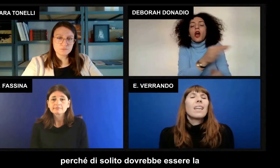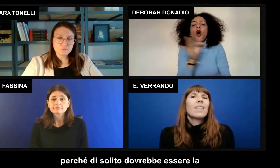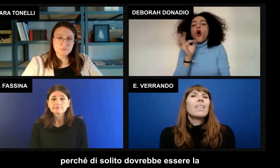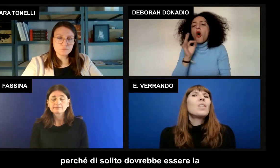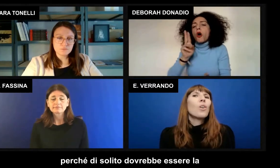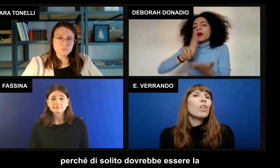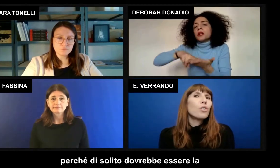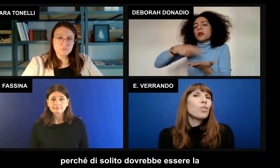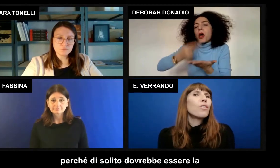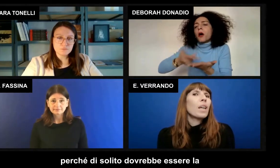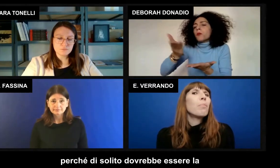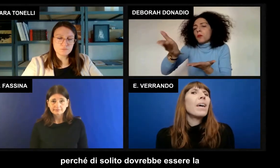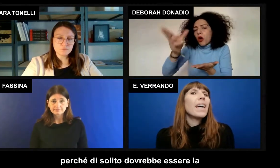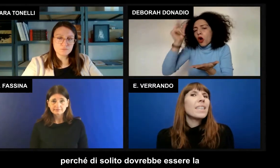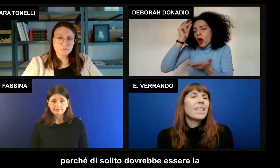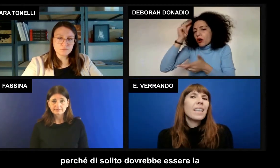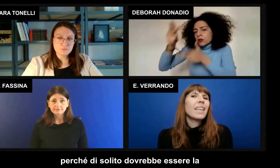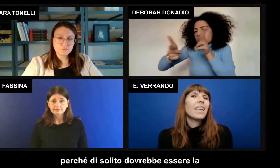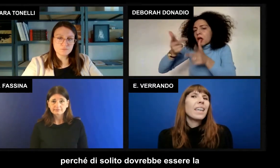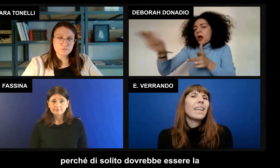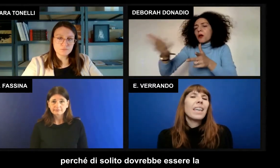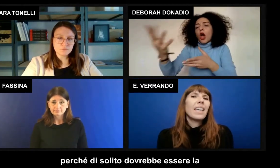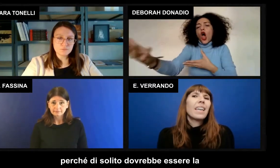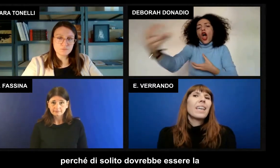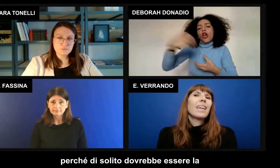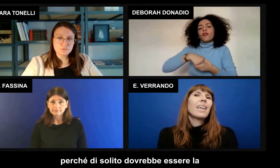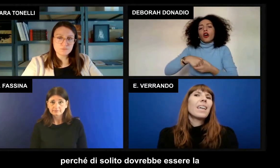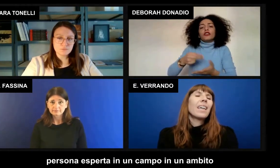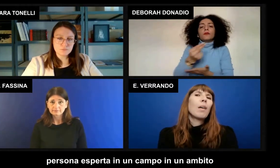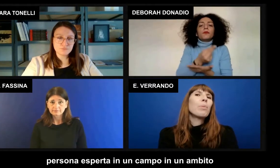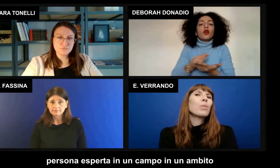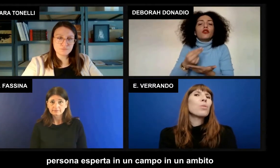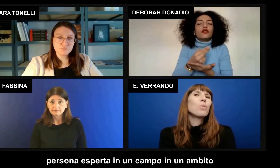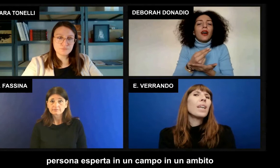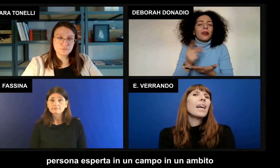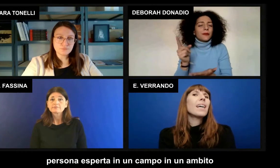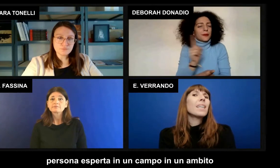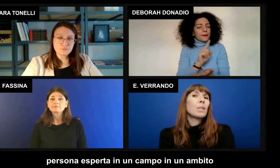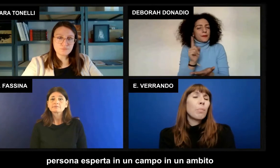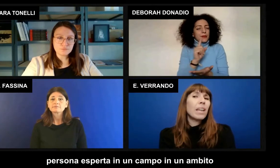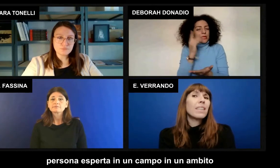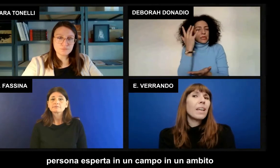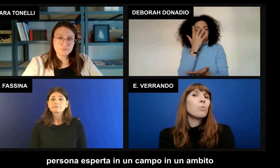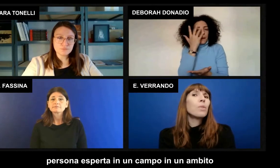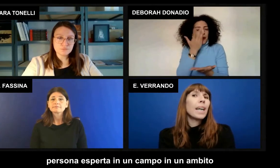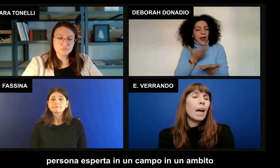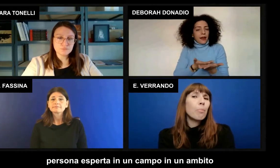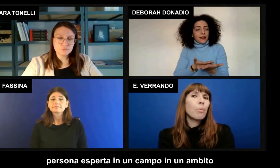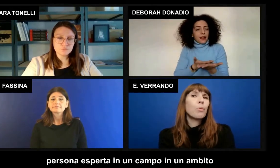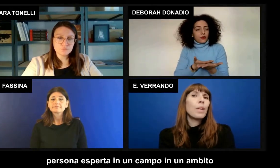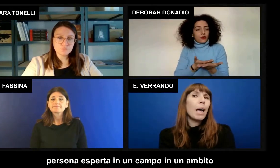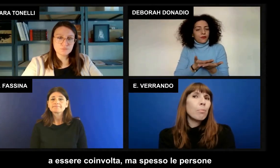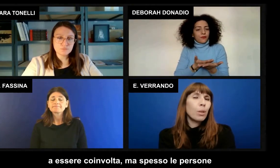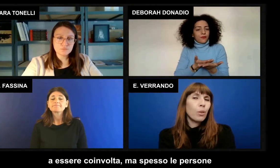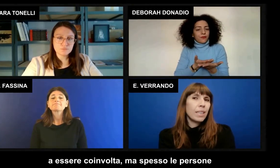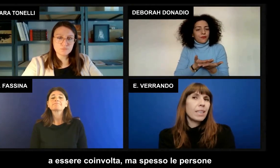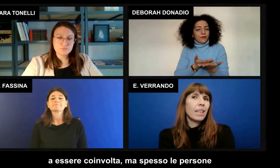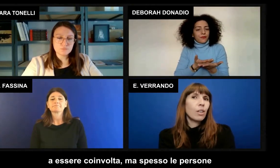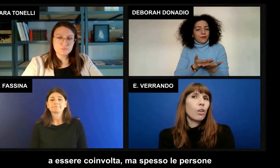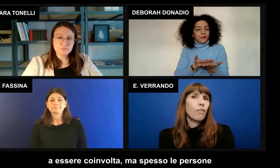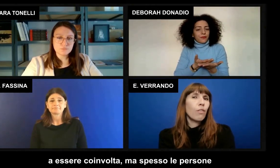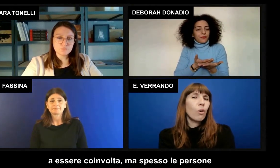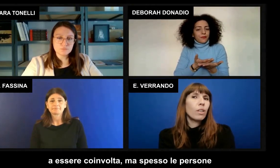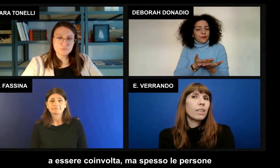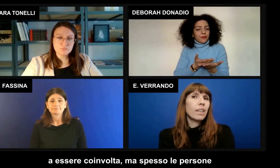di solito dovrebbe essere la persona esperta in un campo, in un ambito a